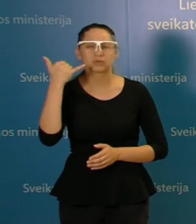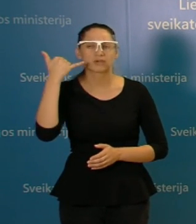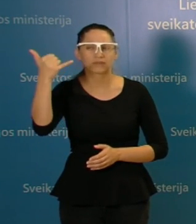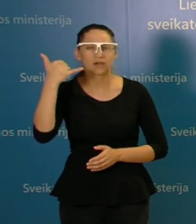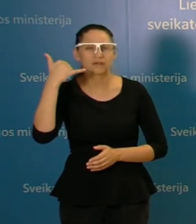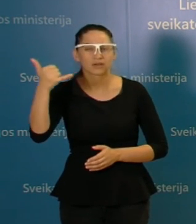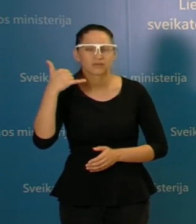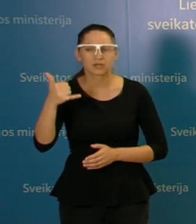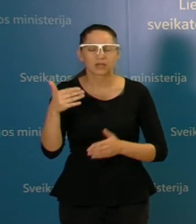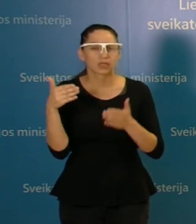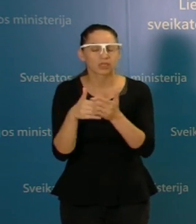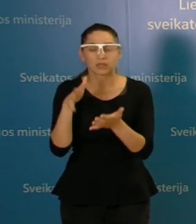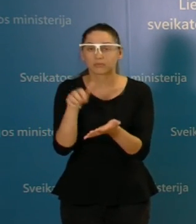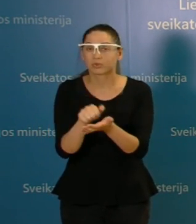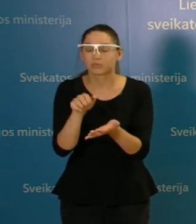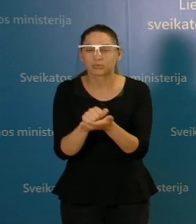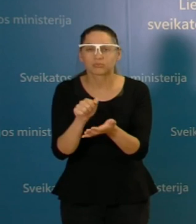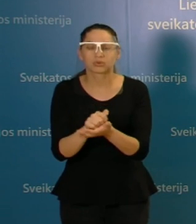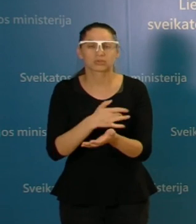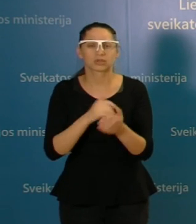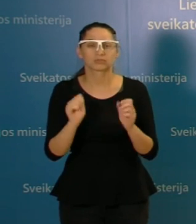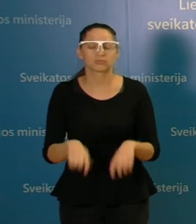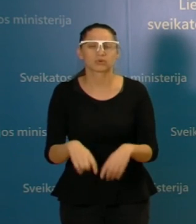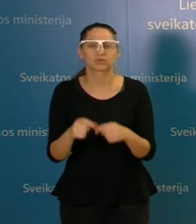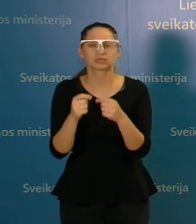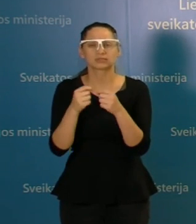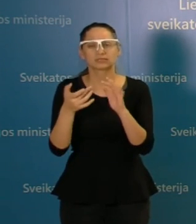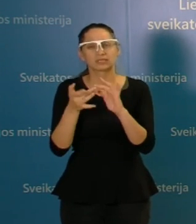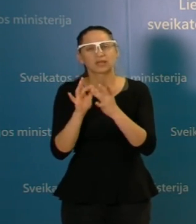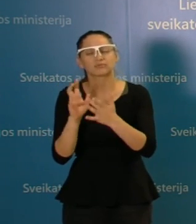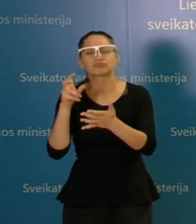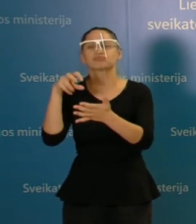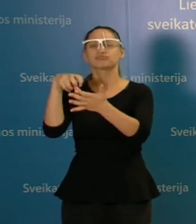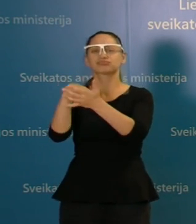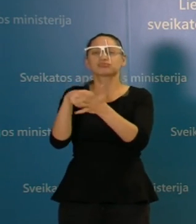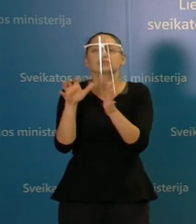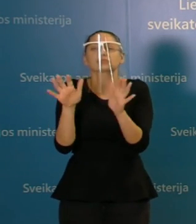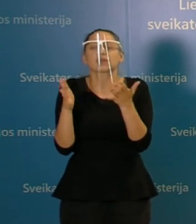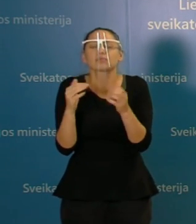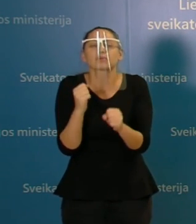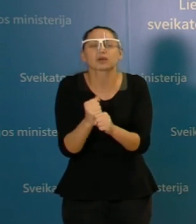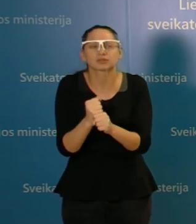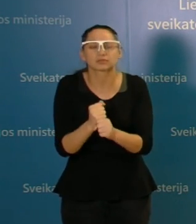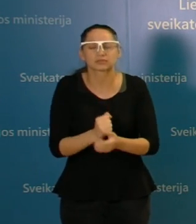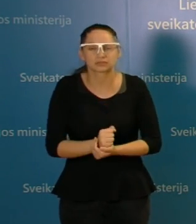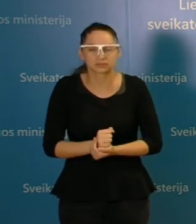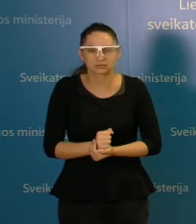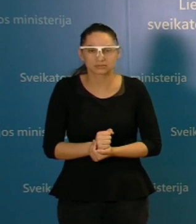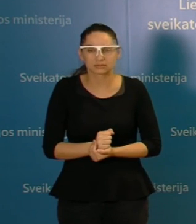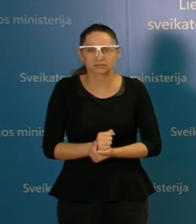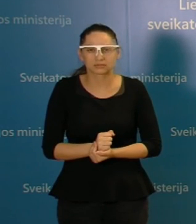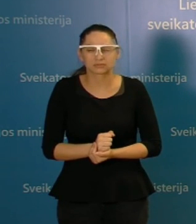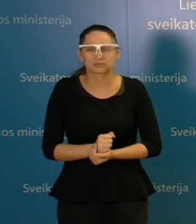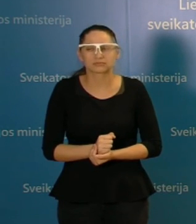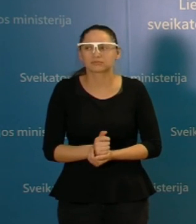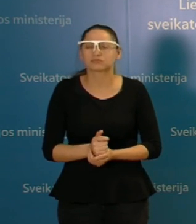ieškoma sprendimo, kad būtų galima elektroniškai registruotis, vėlgi, kad trumpiau tos konsultacijos užtruktų, tai kada tie sprendimai galėtų